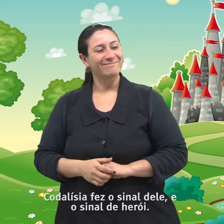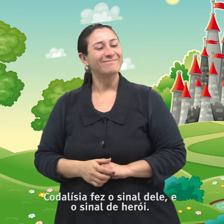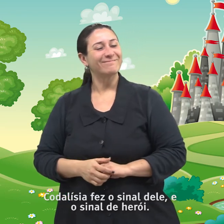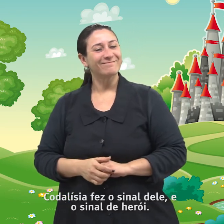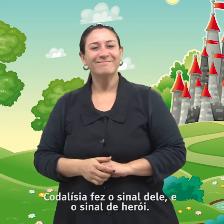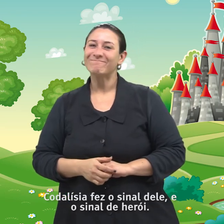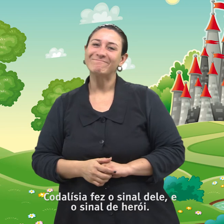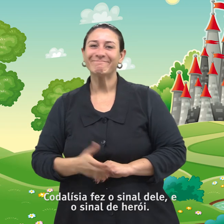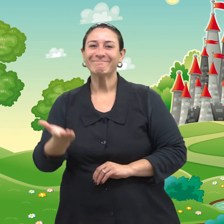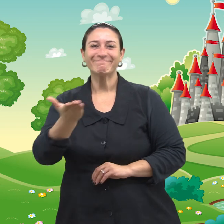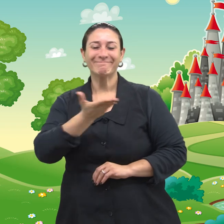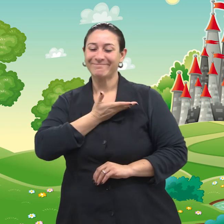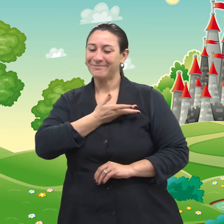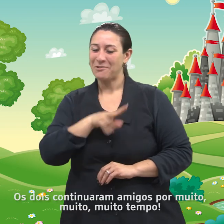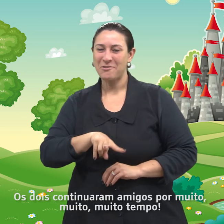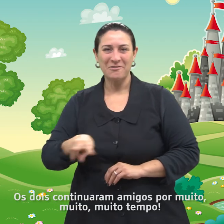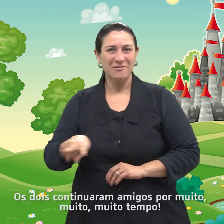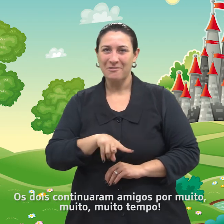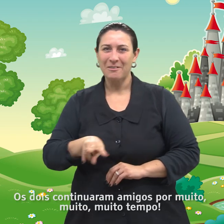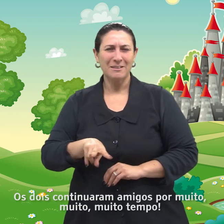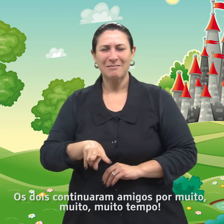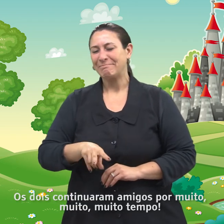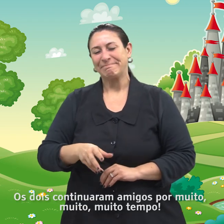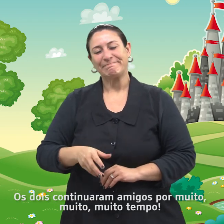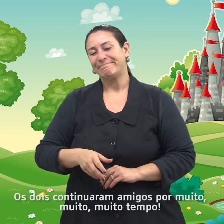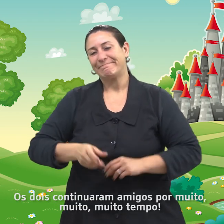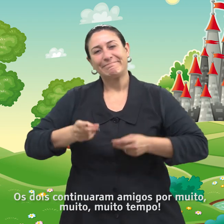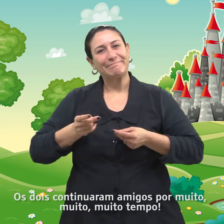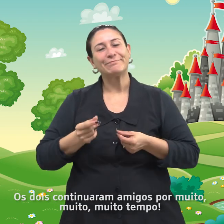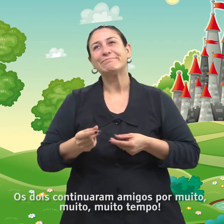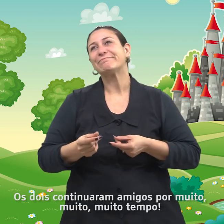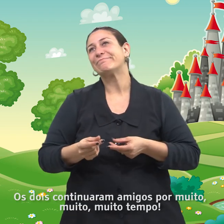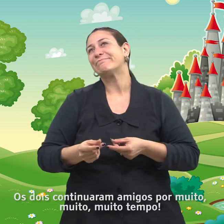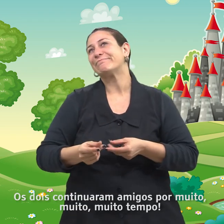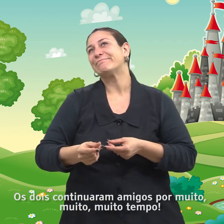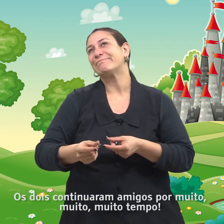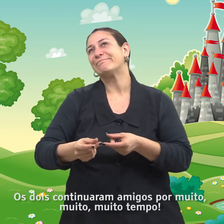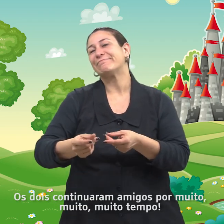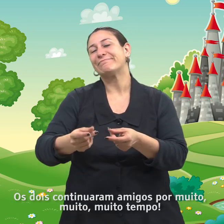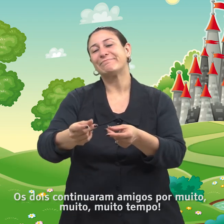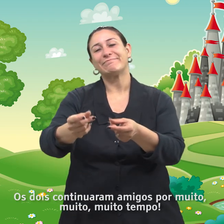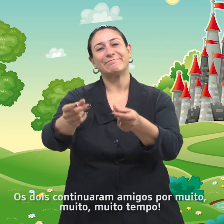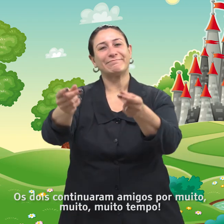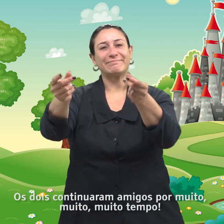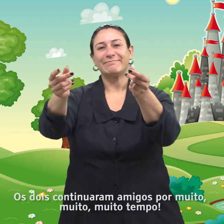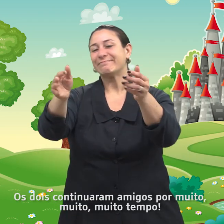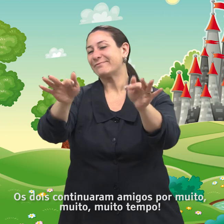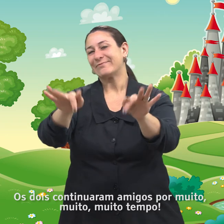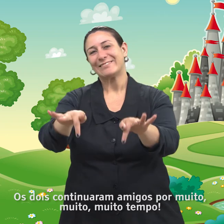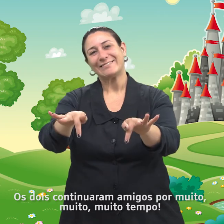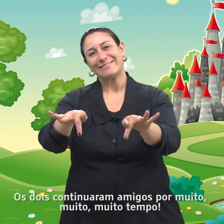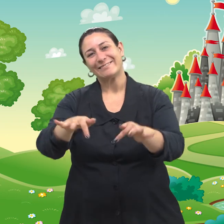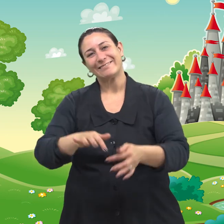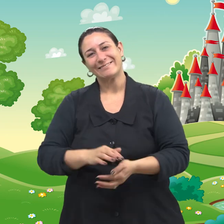de Herói. Os dois continuaram amigos por muito, muito, muito tempo.